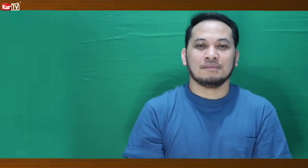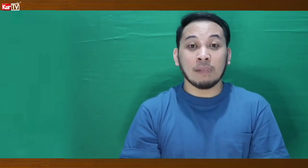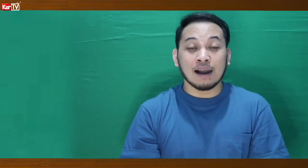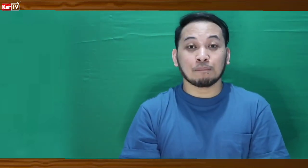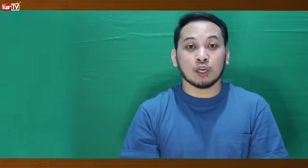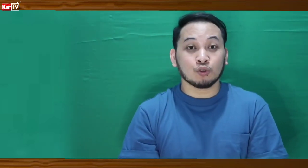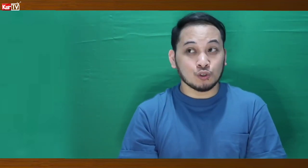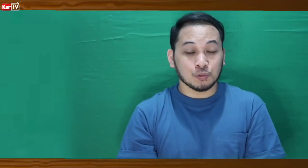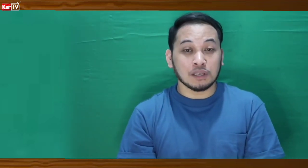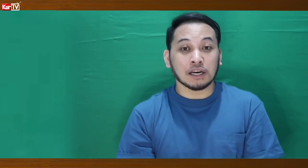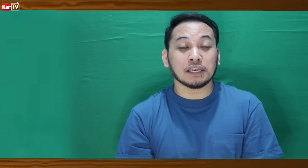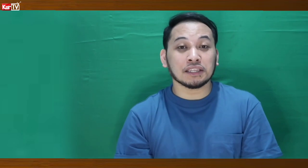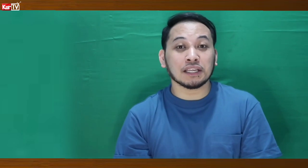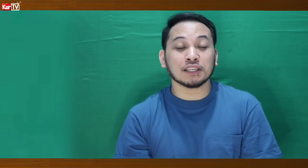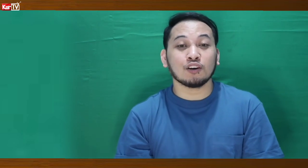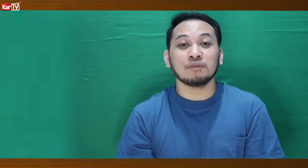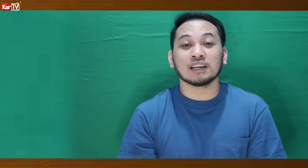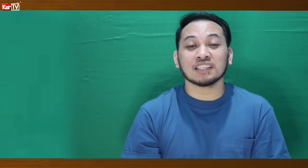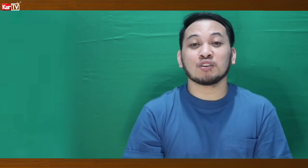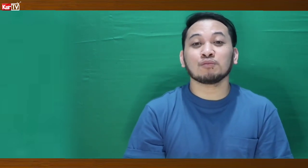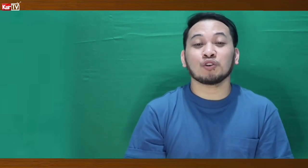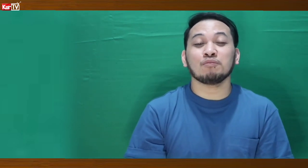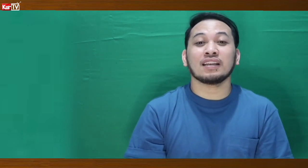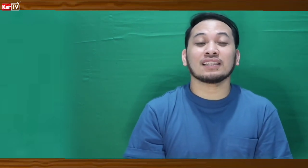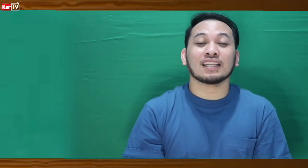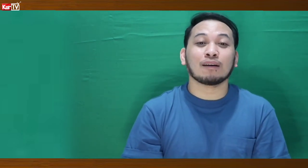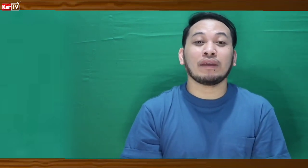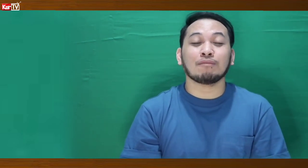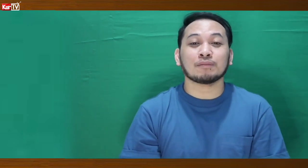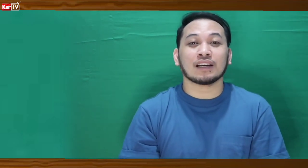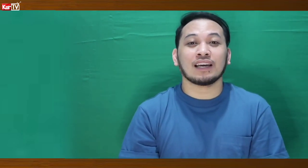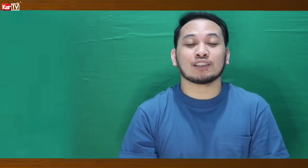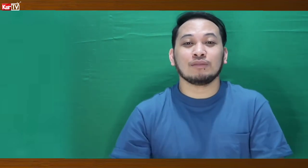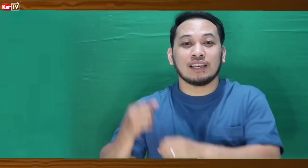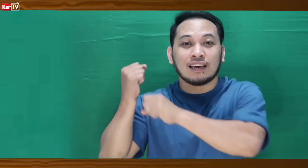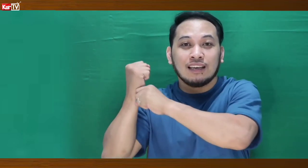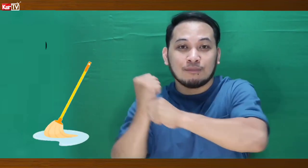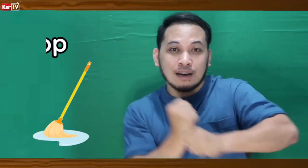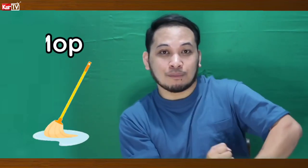Map Map Ito usual Nakikita rin sa laod ng classroom Ito Yung mga nagtatabi ng map Sa classroom nila Map